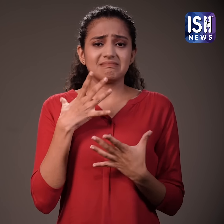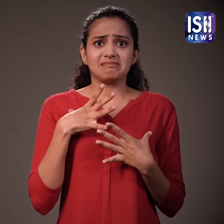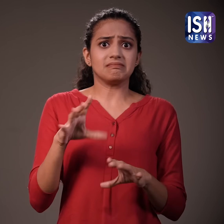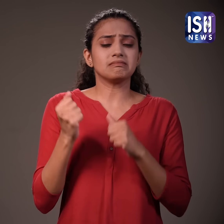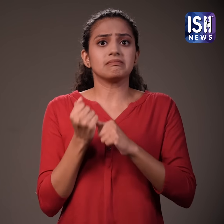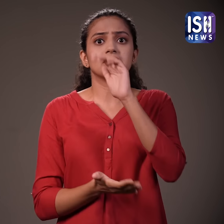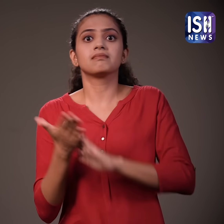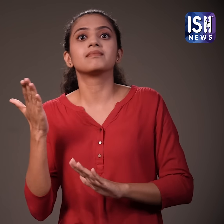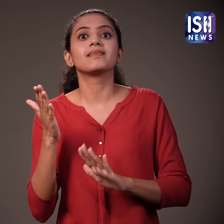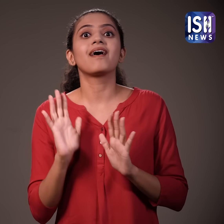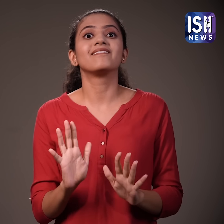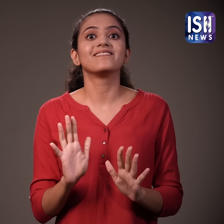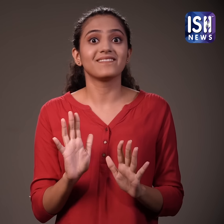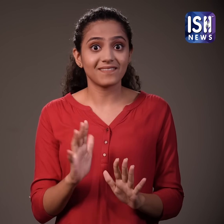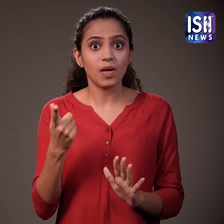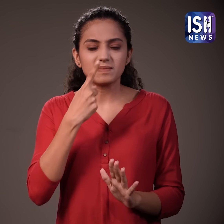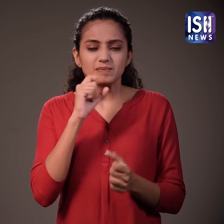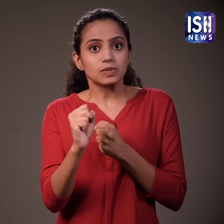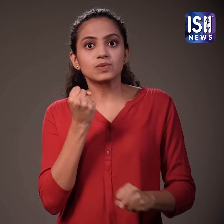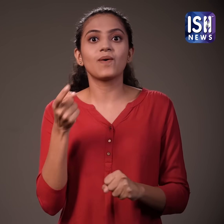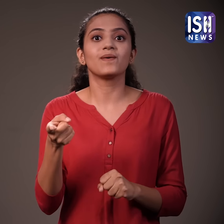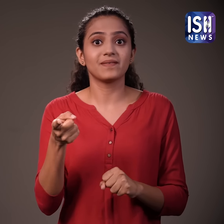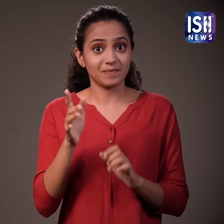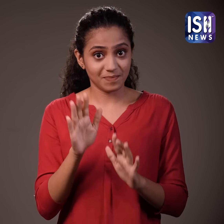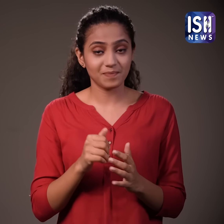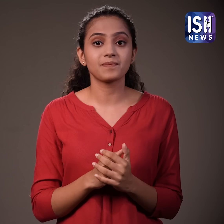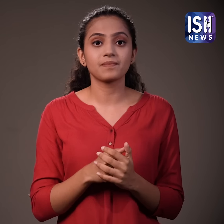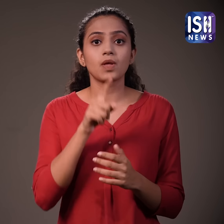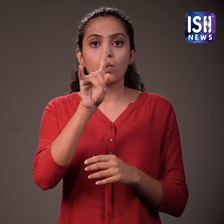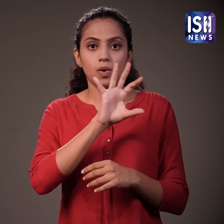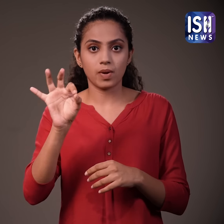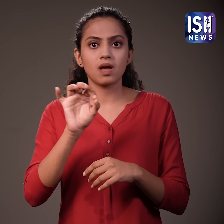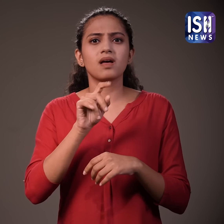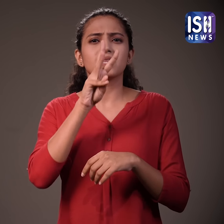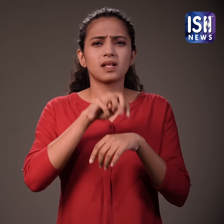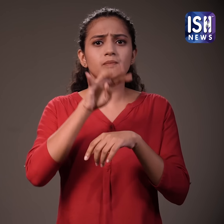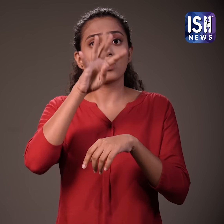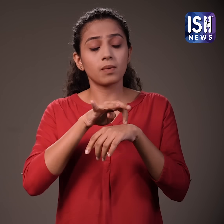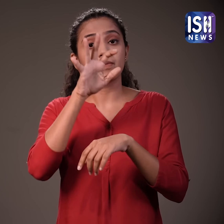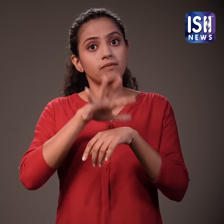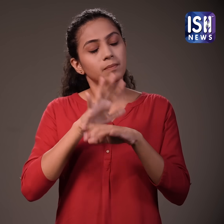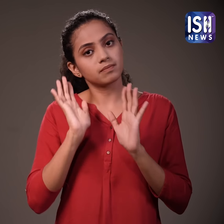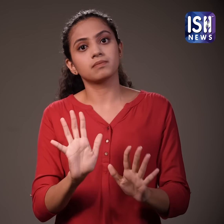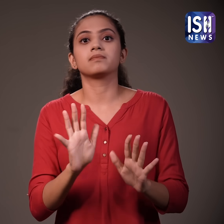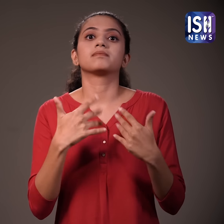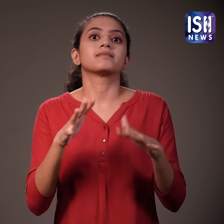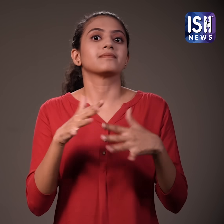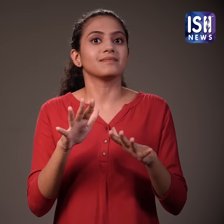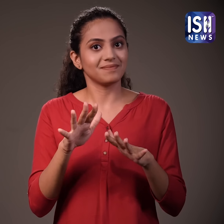के तेल की तेज गंद बरदाश नहीं कर पाते इसलिए ये उन्हें दूर भगाने में मदद करते हैं इस उपाई को सब्टा में